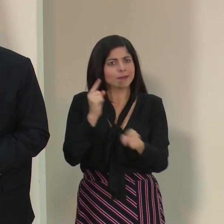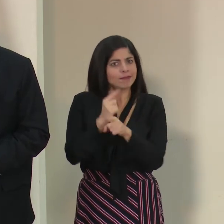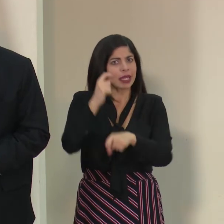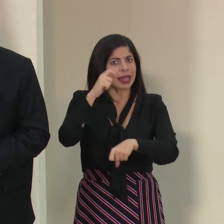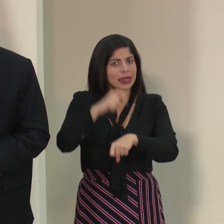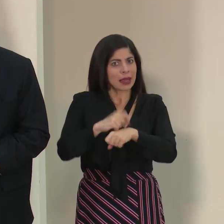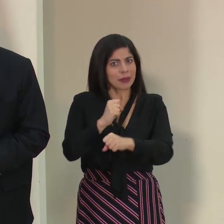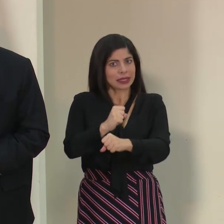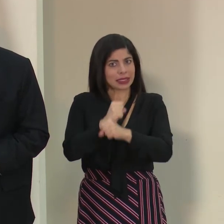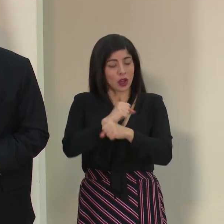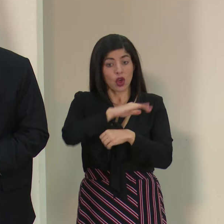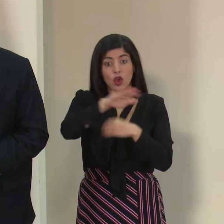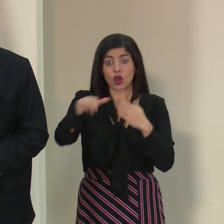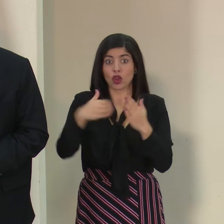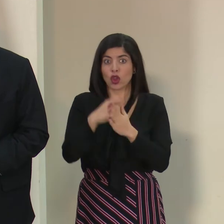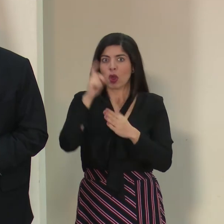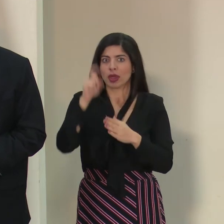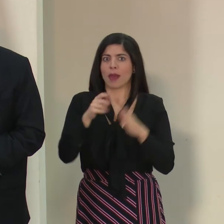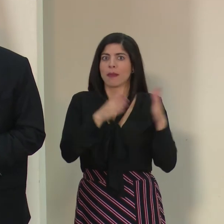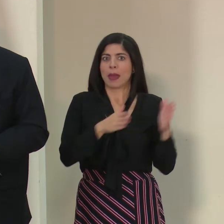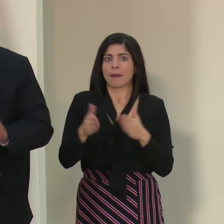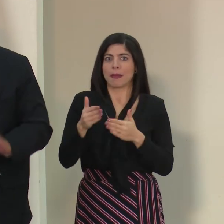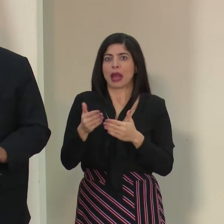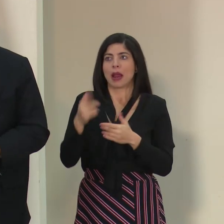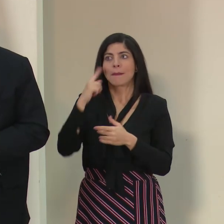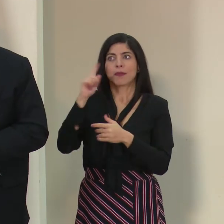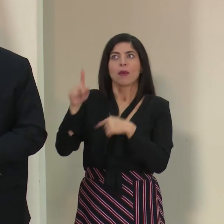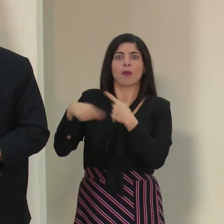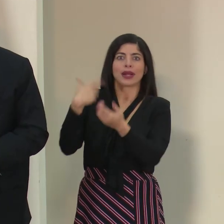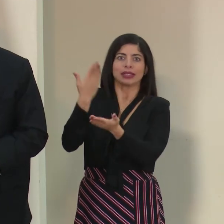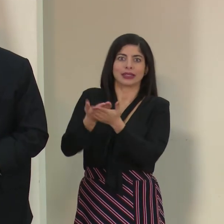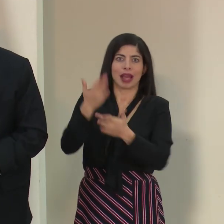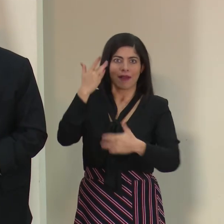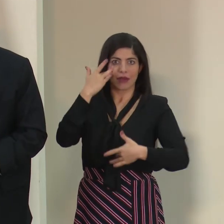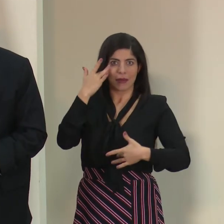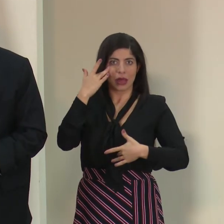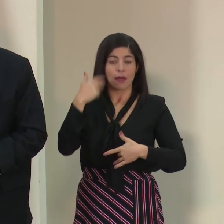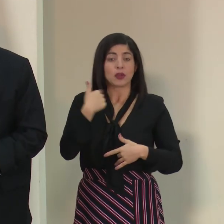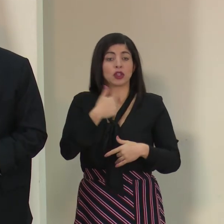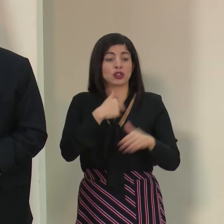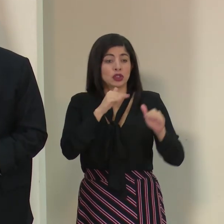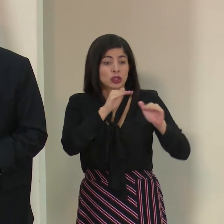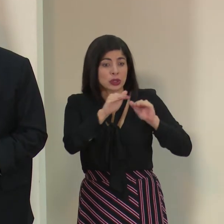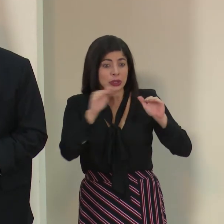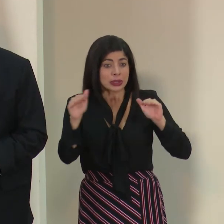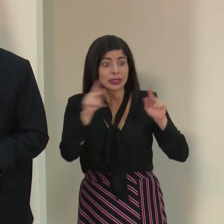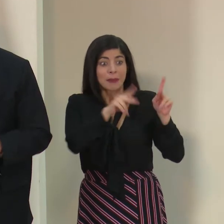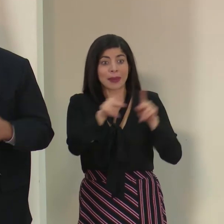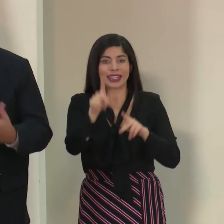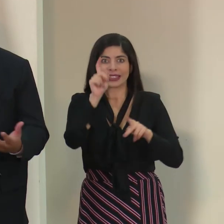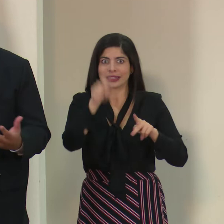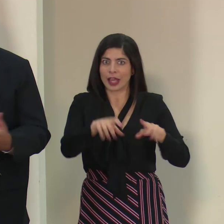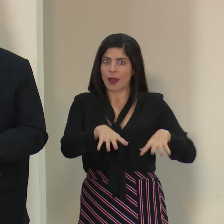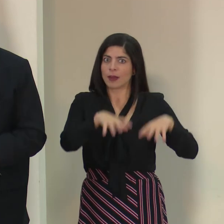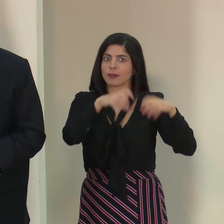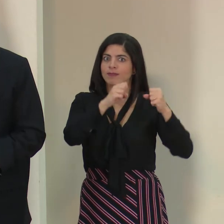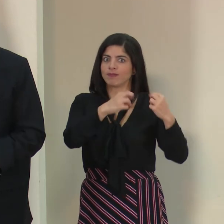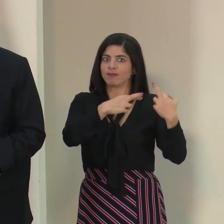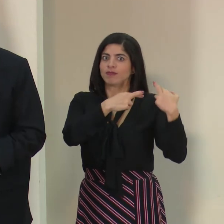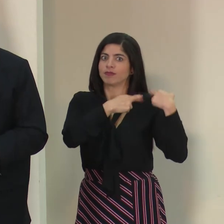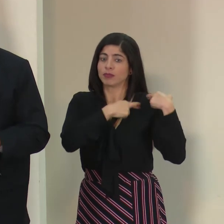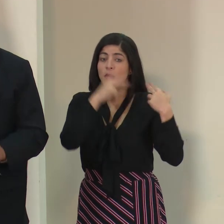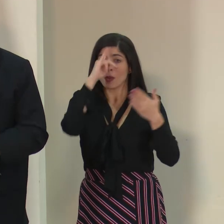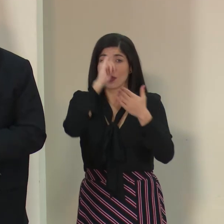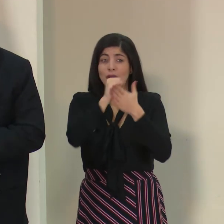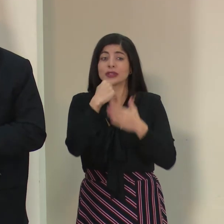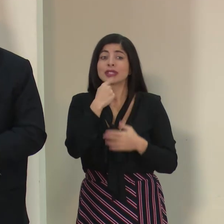tenemos que prepararnos para la llegada de esta enfermedad. Las instituciones lo estamos haciendo y es necesario que la población asuma su parte y por eso les estaba hablando